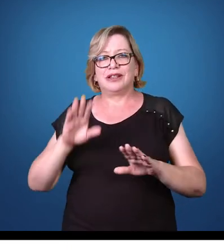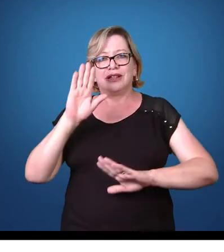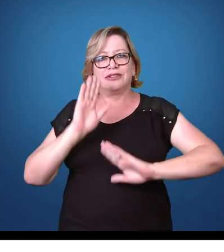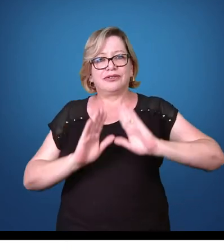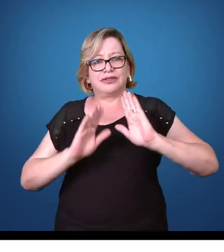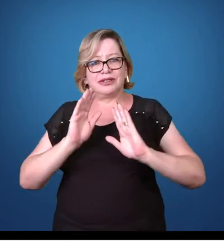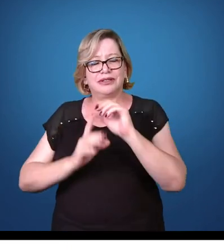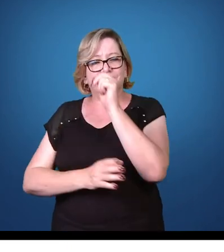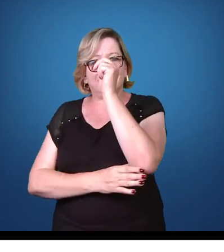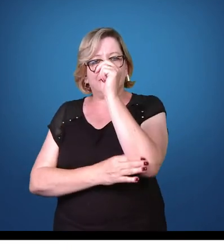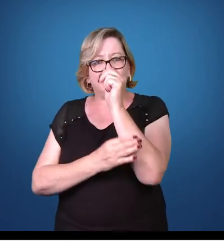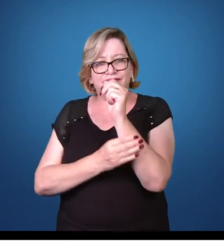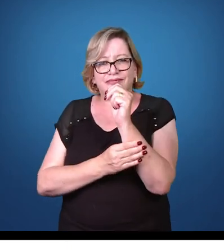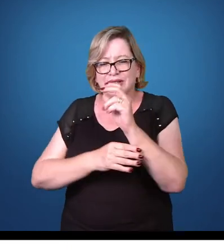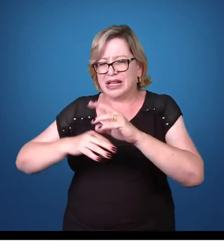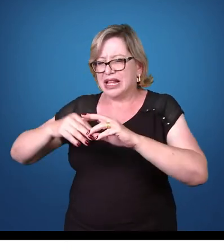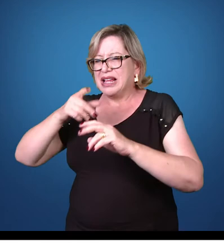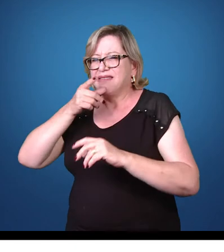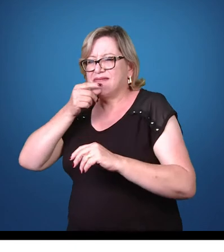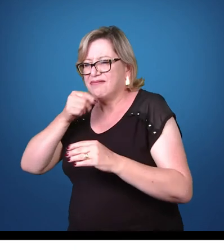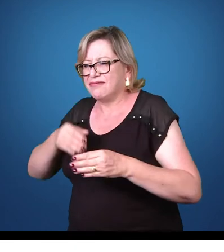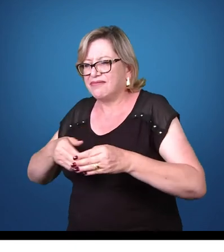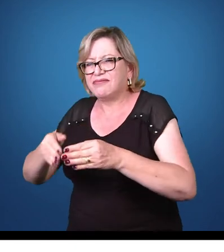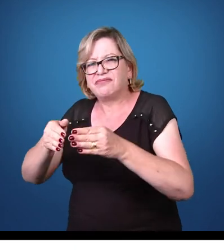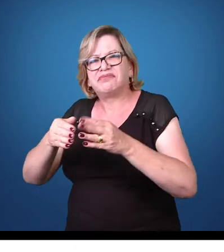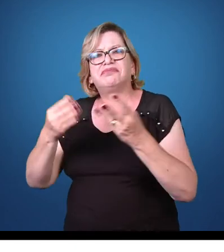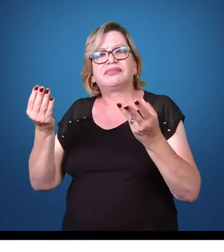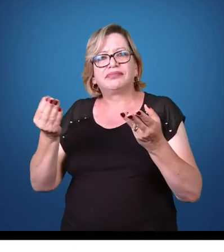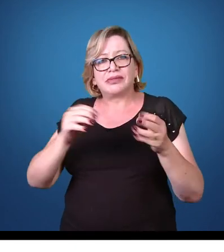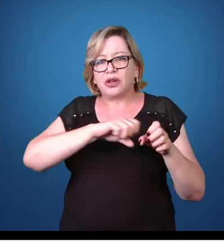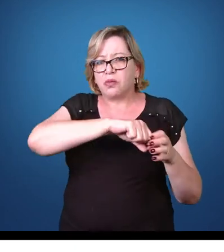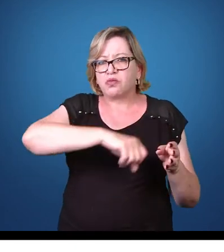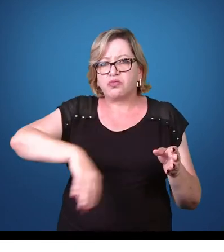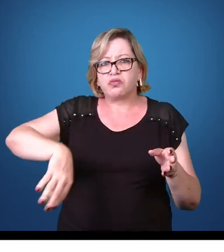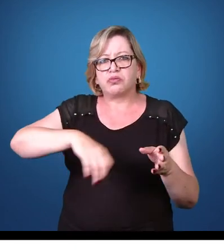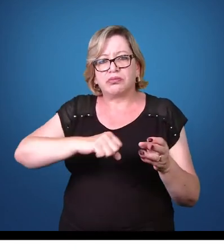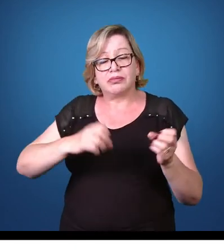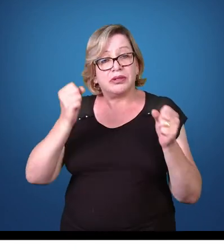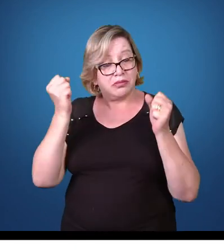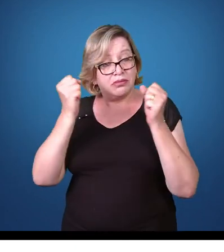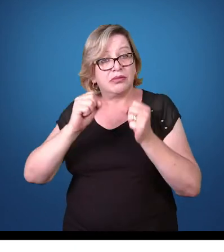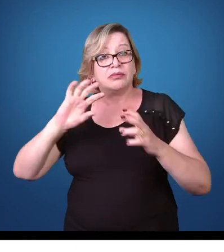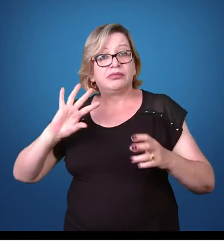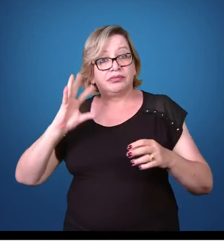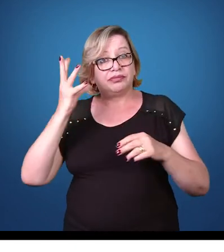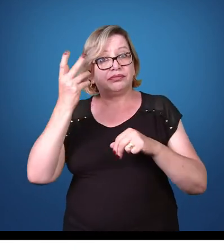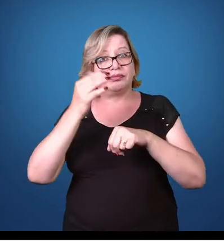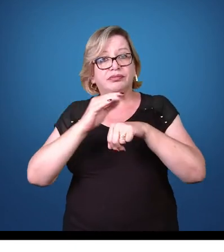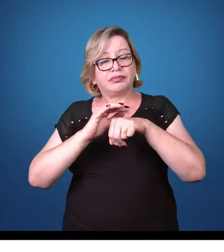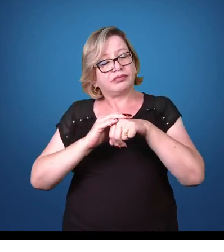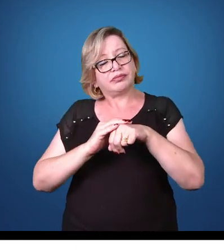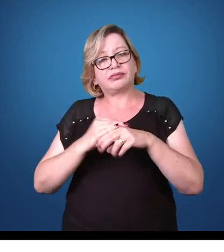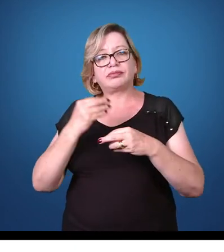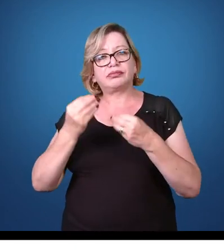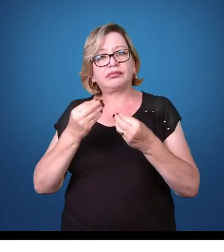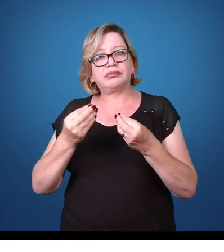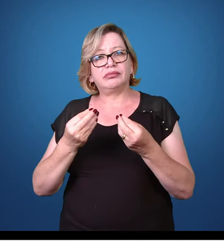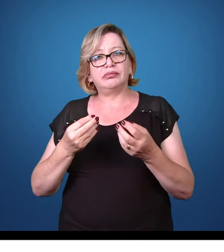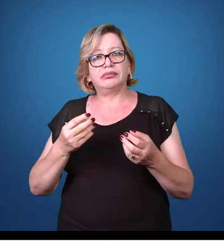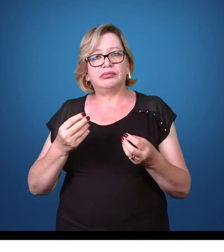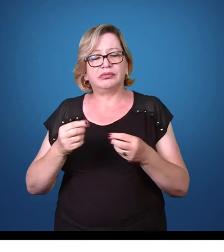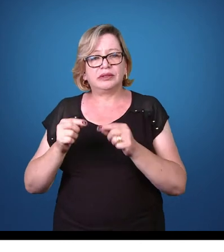Fezes contaminando lagos e rios, muitas vezes podem estar vinculando formas infectivas desse parasita,